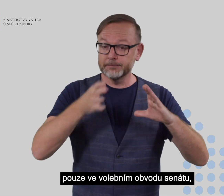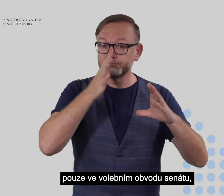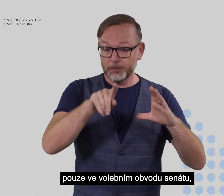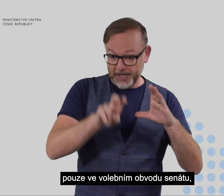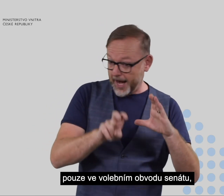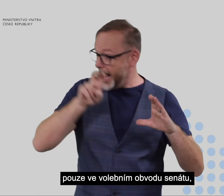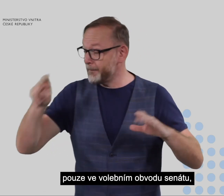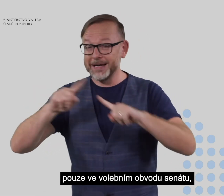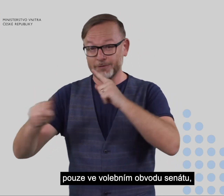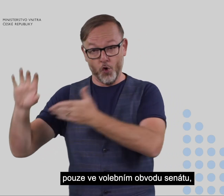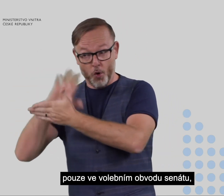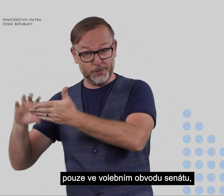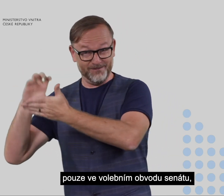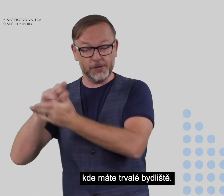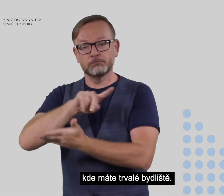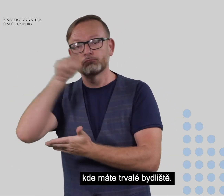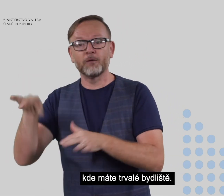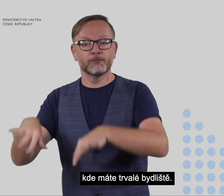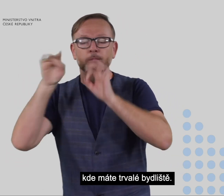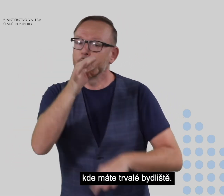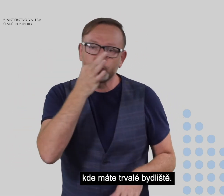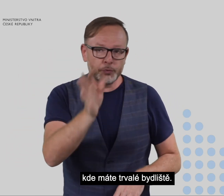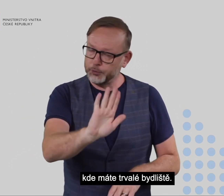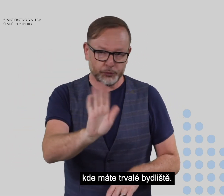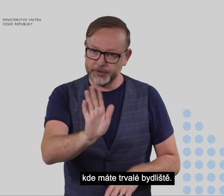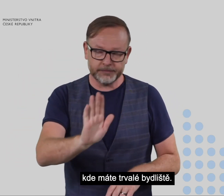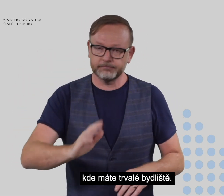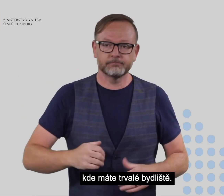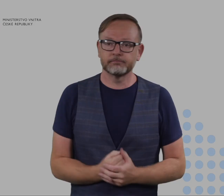Senátu, kde máte trvalé bydliště. Výjimkou